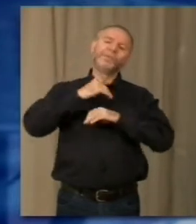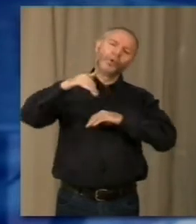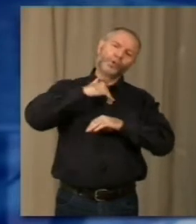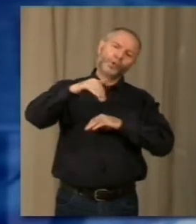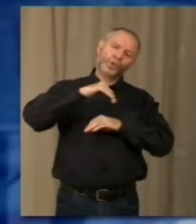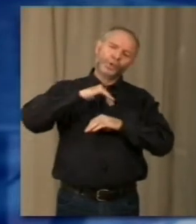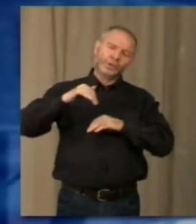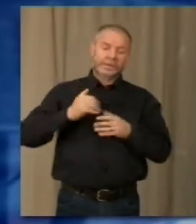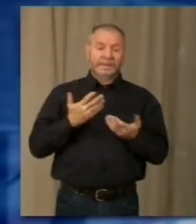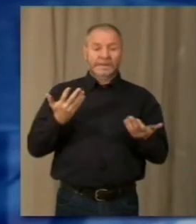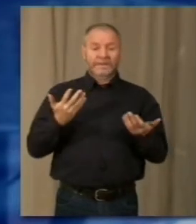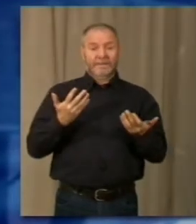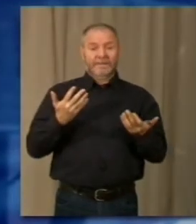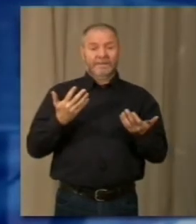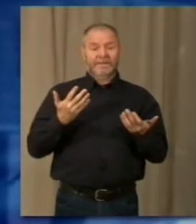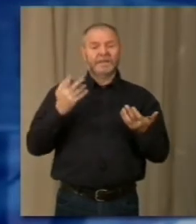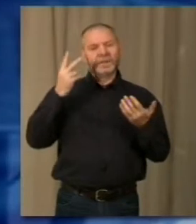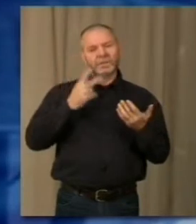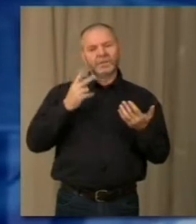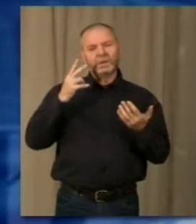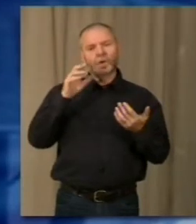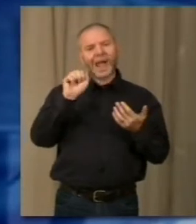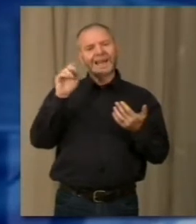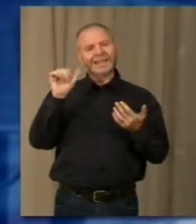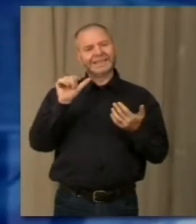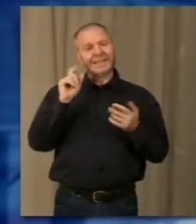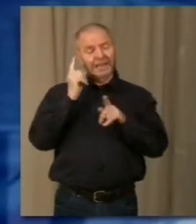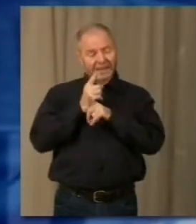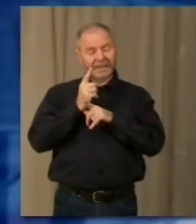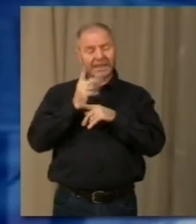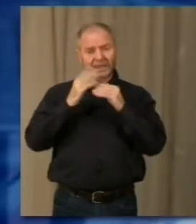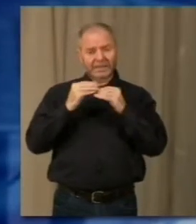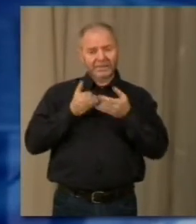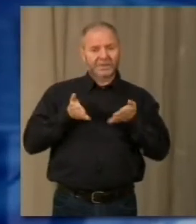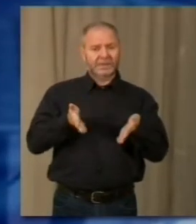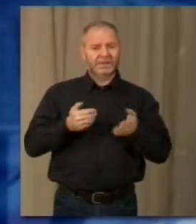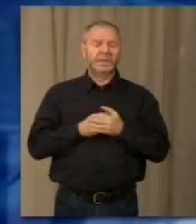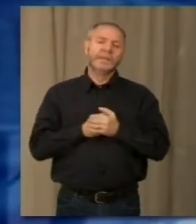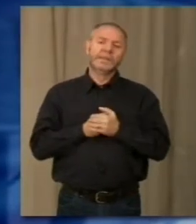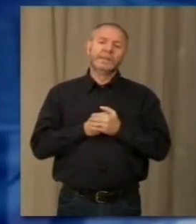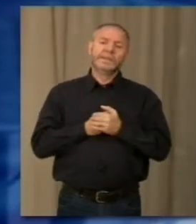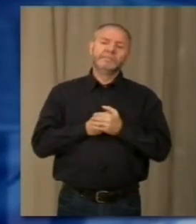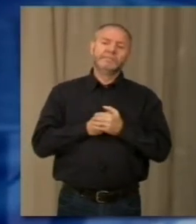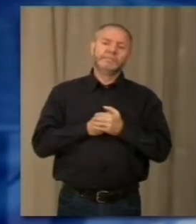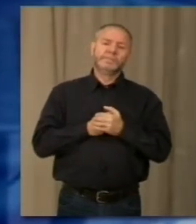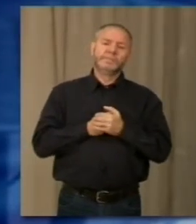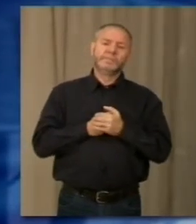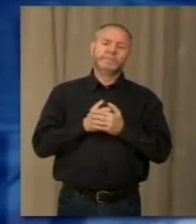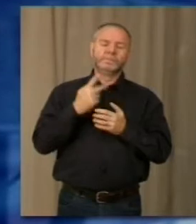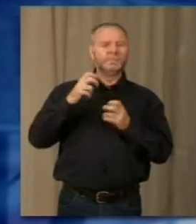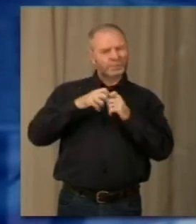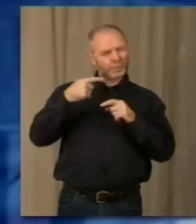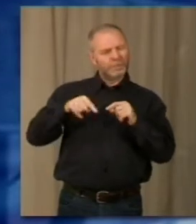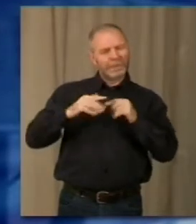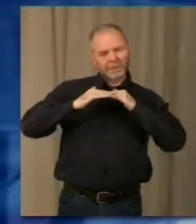usufruiscono. Di Bari chiede anche ad ANAS un incontro con le amministrazioni che hanno avanzato le richieste. Per la cronaca la questione della